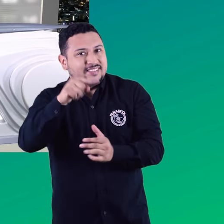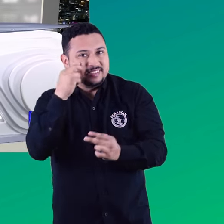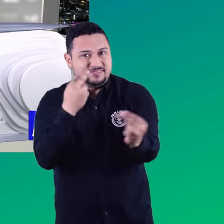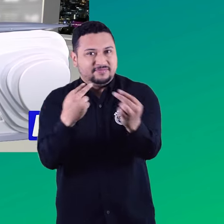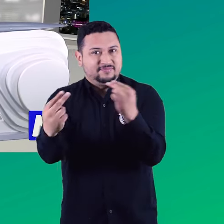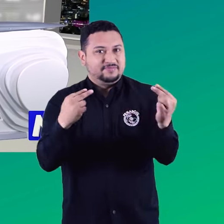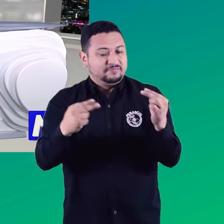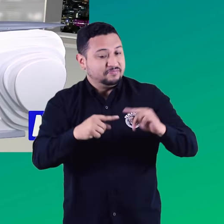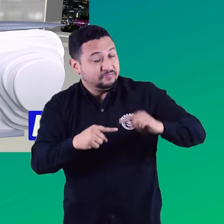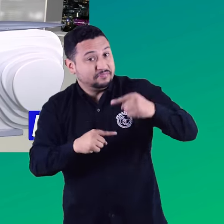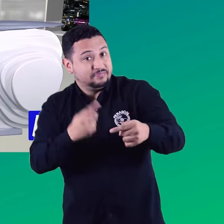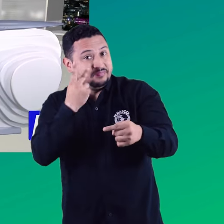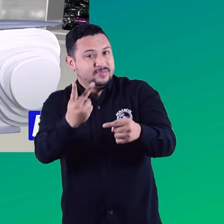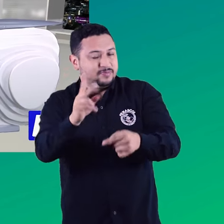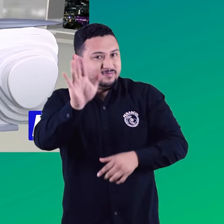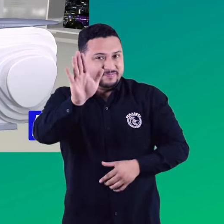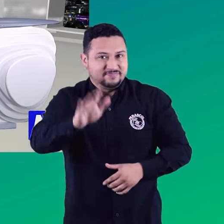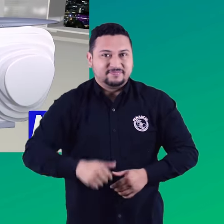esperamos en nuestra próxima emisión. Hasta entonces.